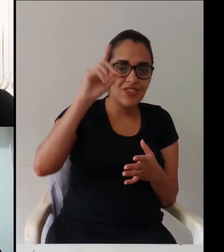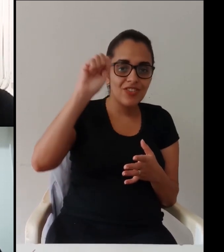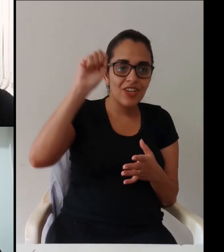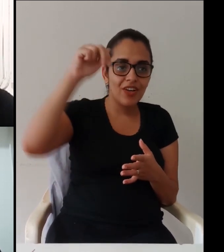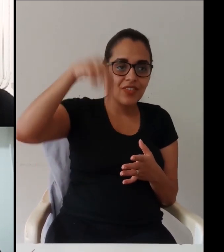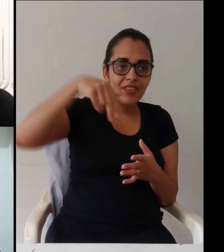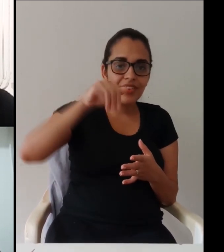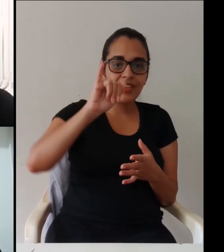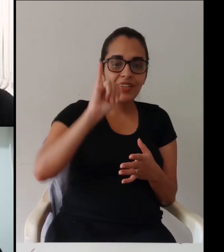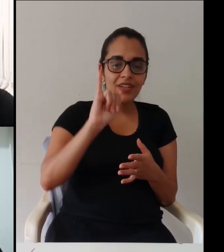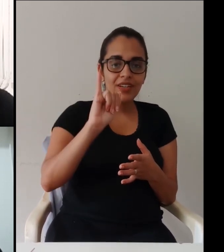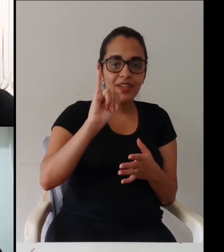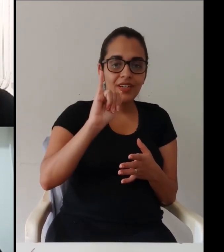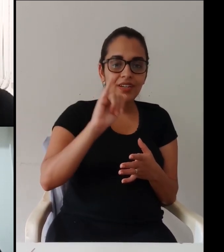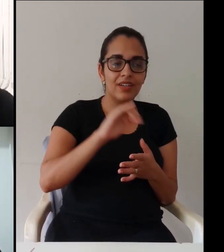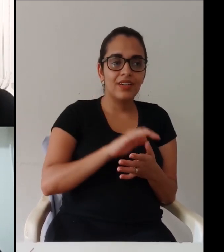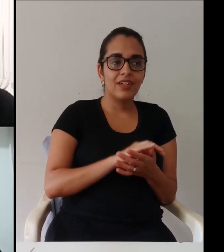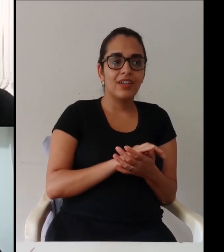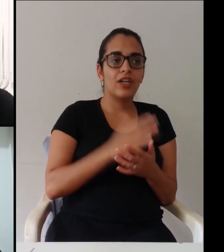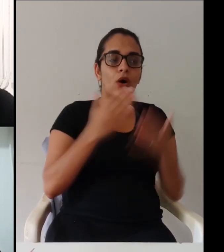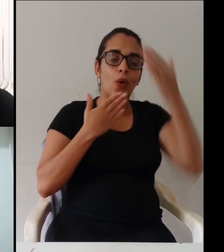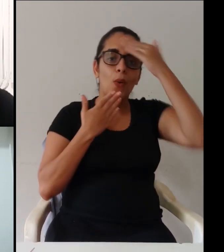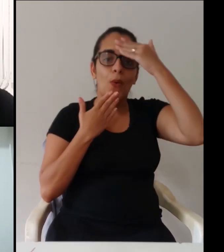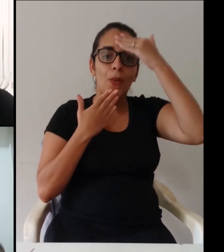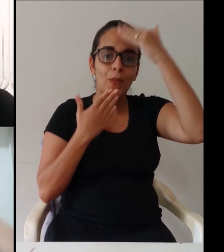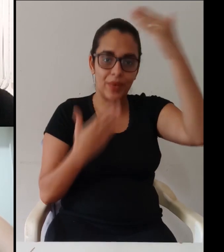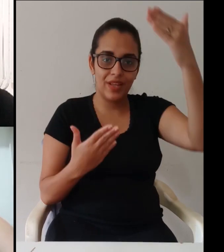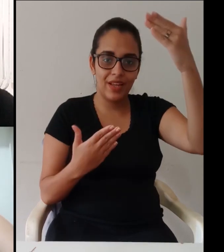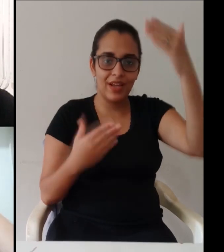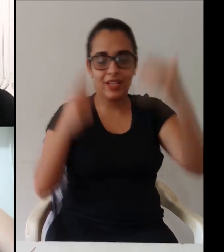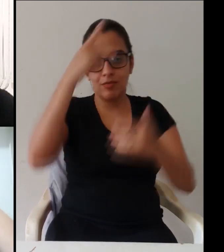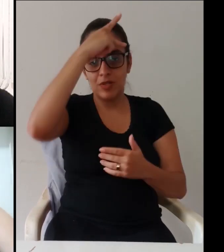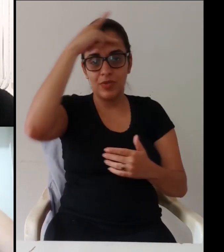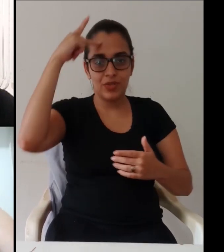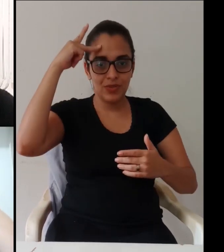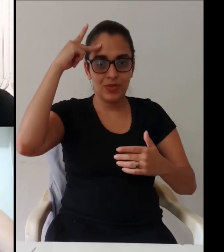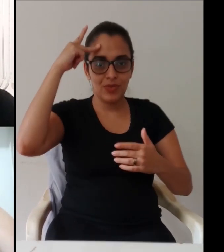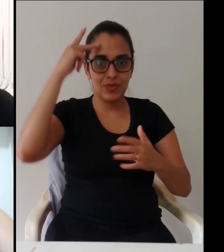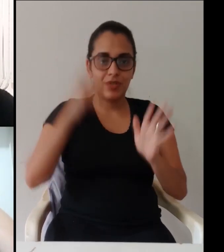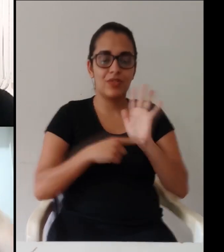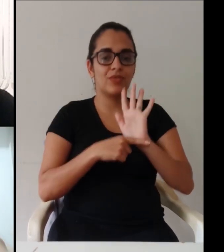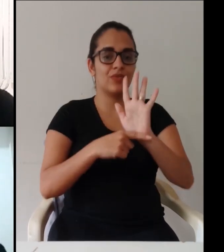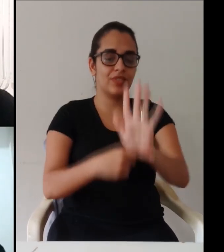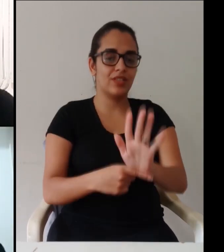que eu tenha conseguido você tá me xingando eu não sei tá bom tchau Dani pode terminar